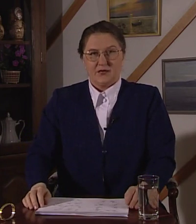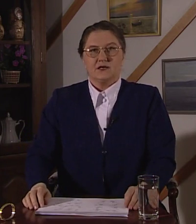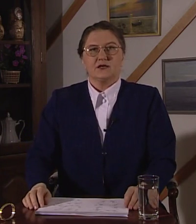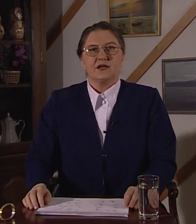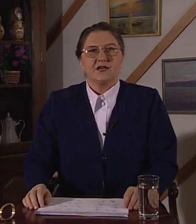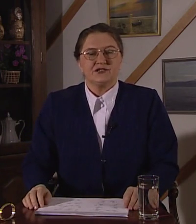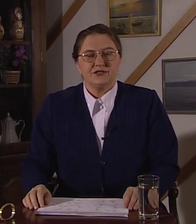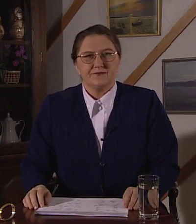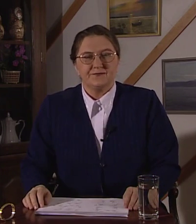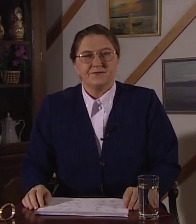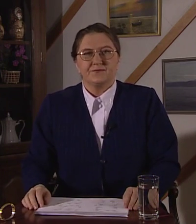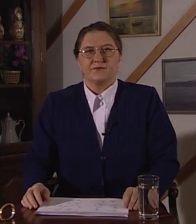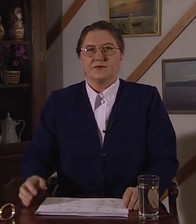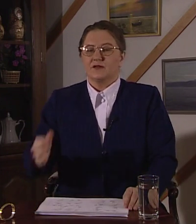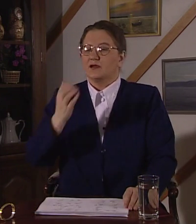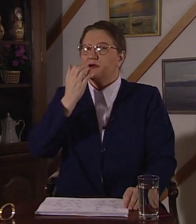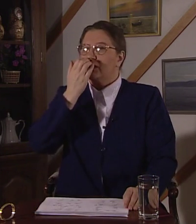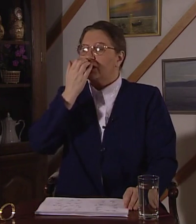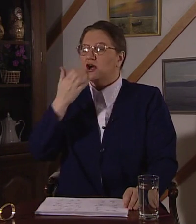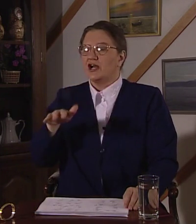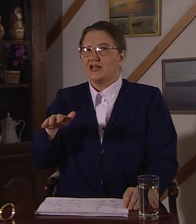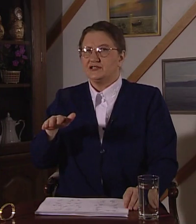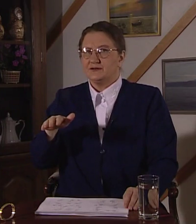Горячий. Горячий.